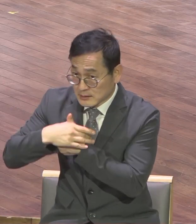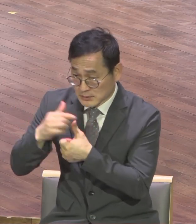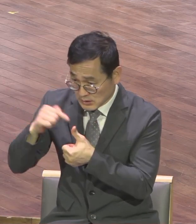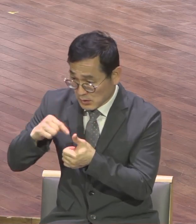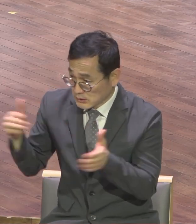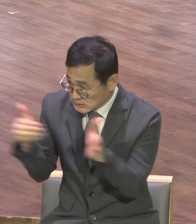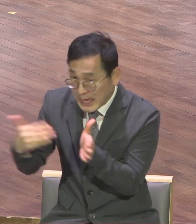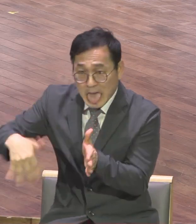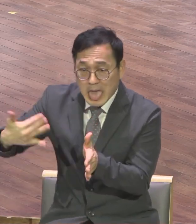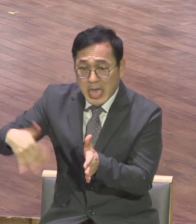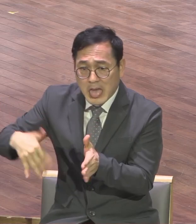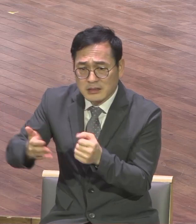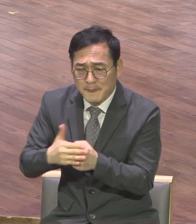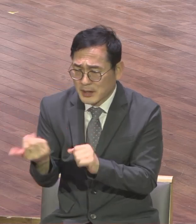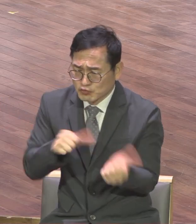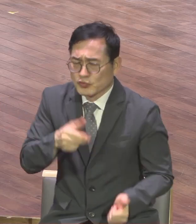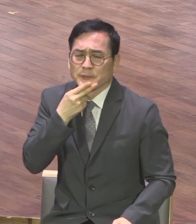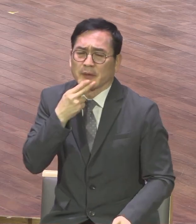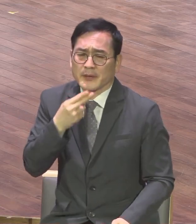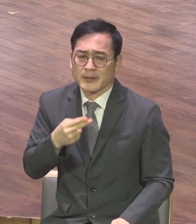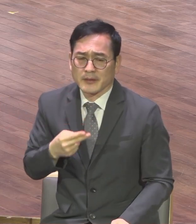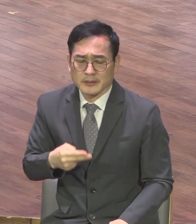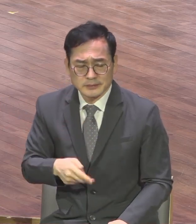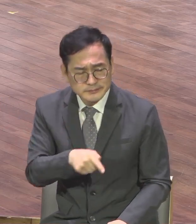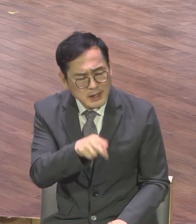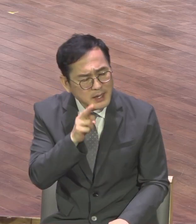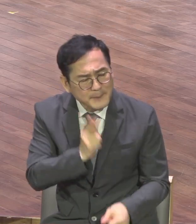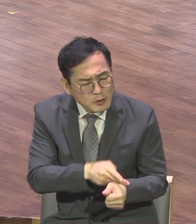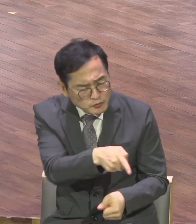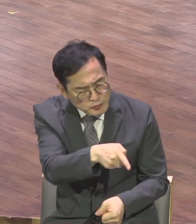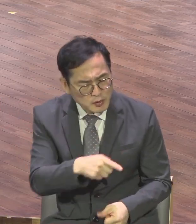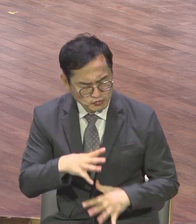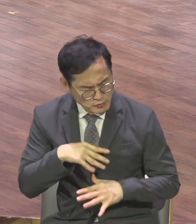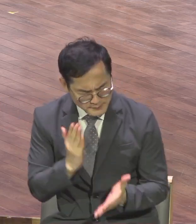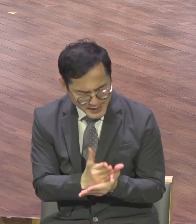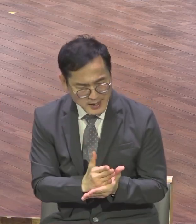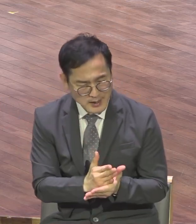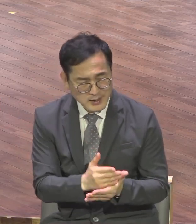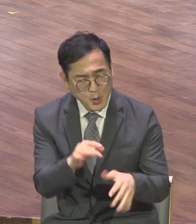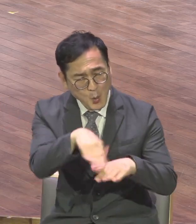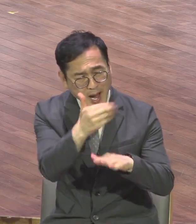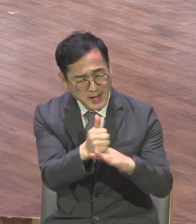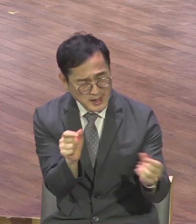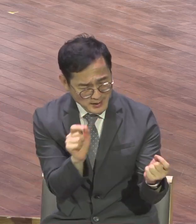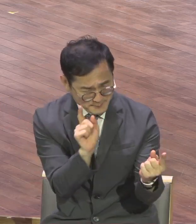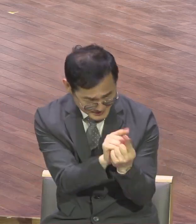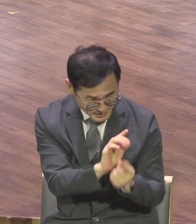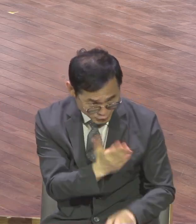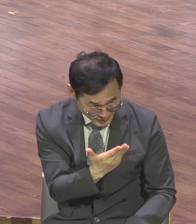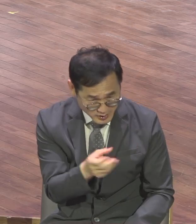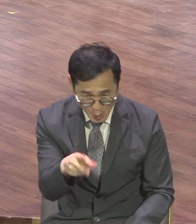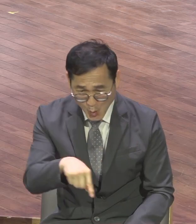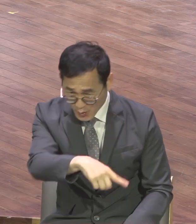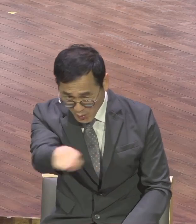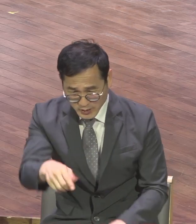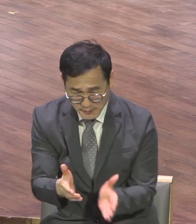두려워하지 말라 너가 가이사 앞에 서야겠고 또 하나님께서 너와 함께 항의하는 자들을 다 내게 주셨다 하였으니